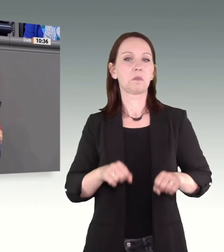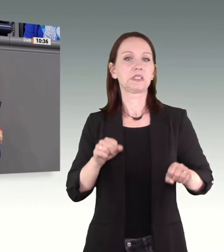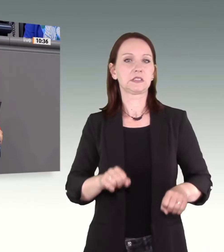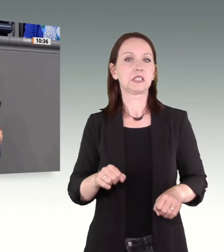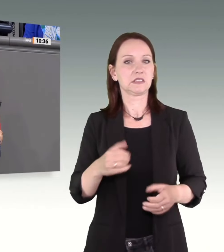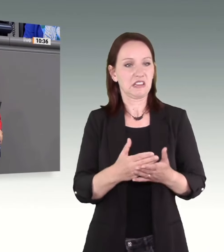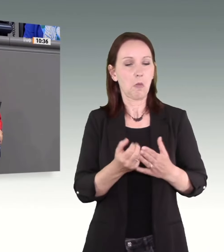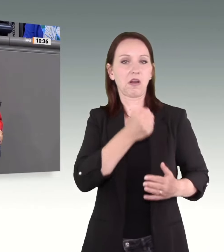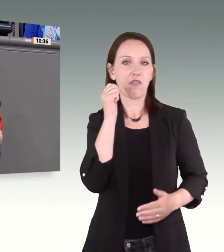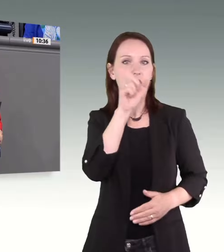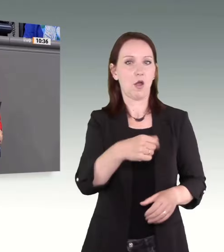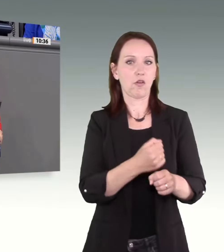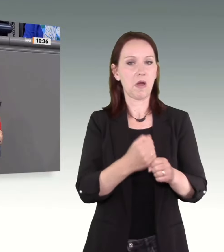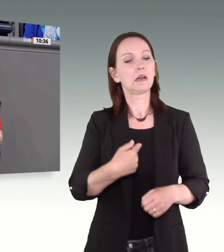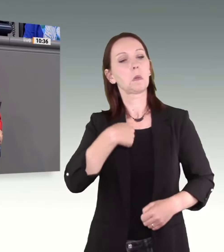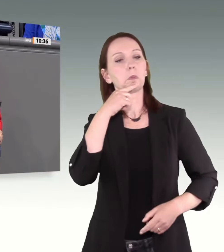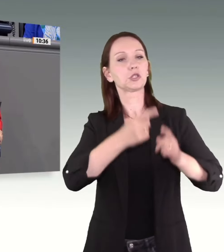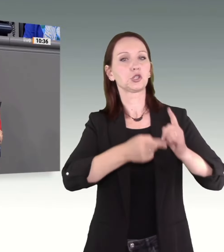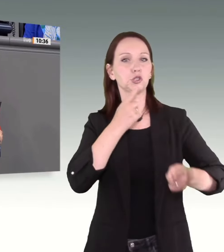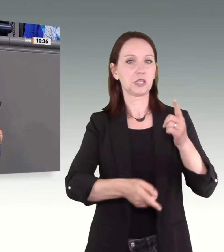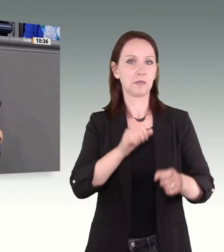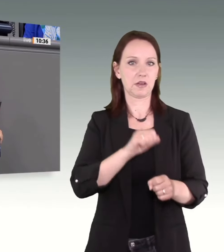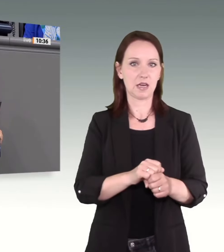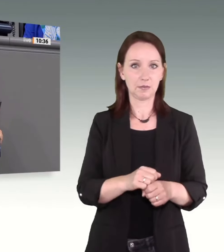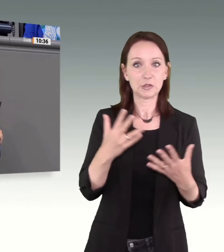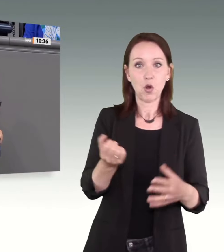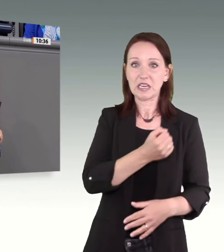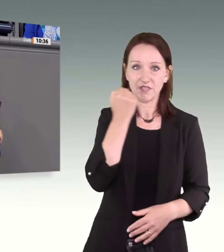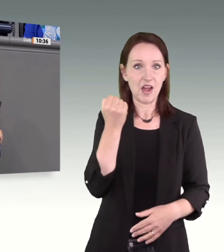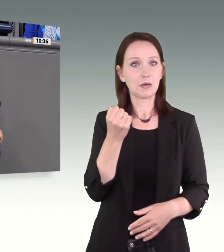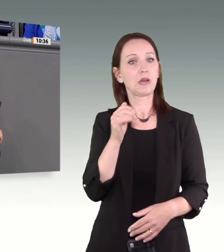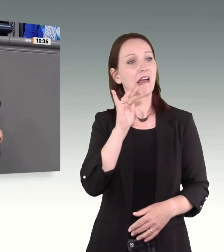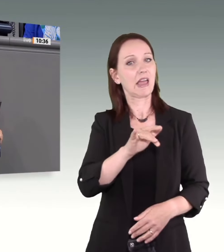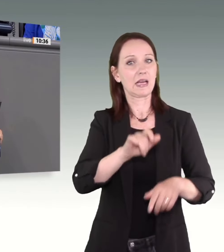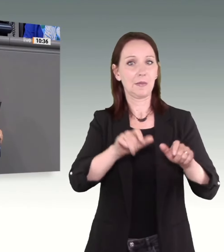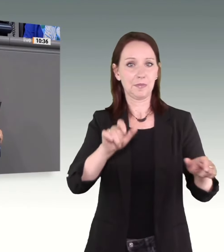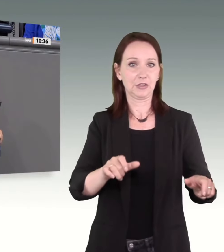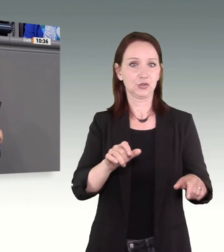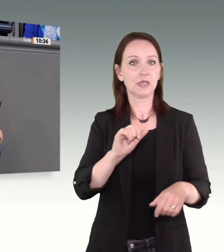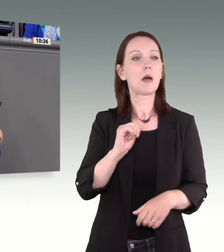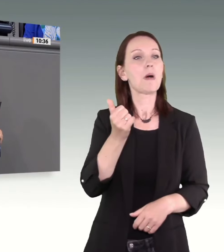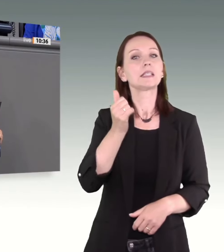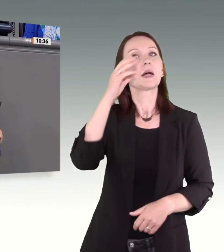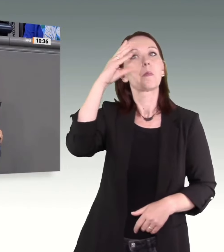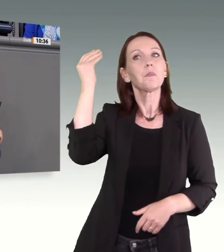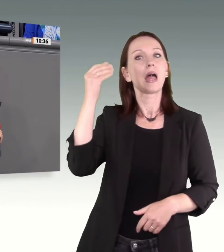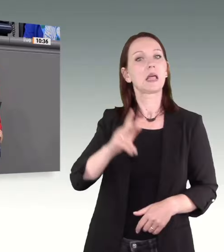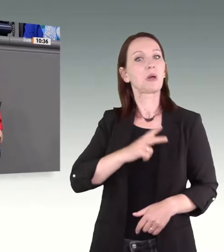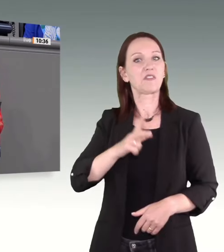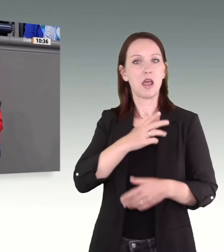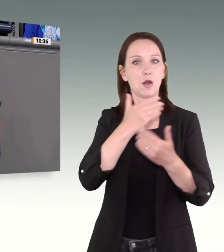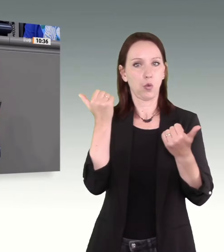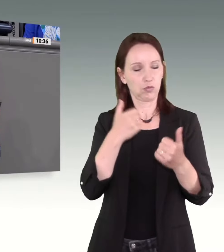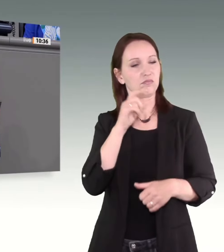bestimmen kann. Die Gewalt ist geprägt von widerlicher Feindlichkeit gegenüber Menschen, die zumeist nicht männlich privilegiert sind.